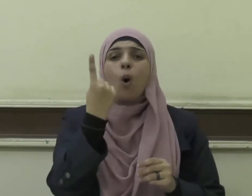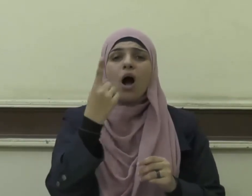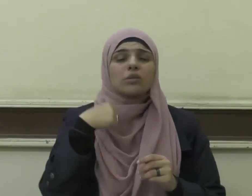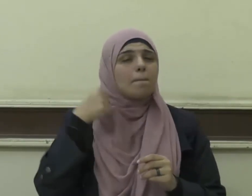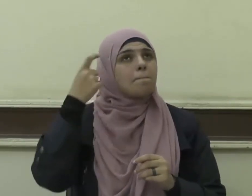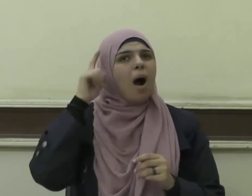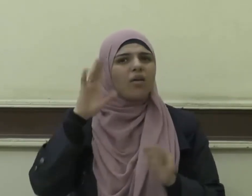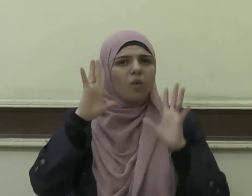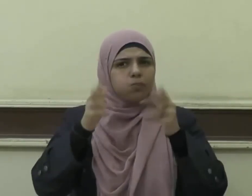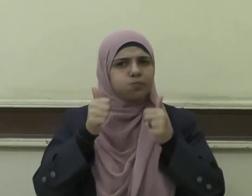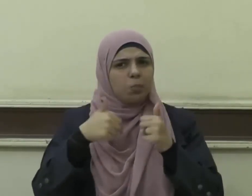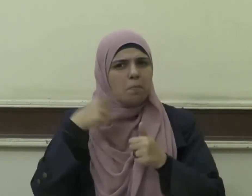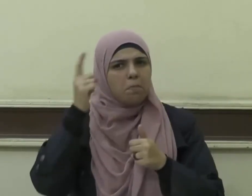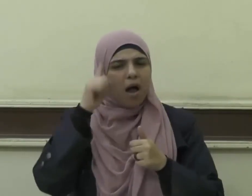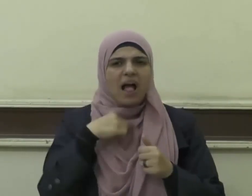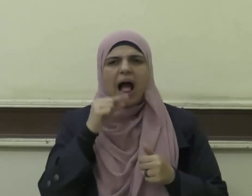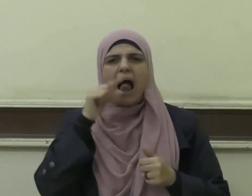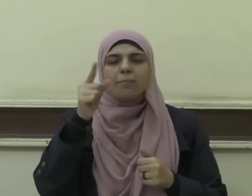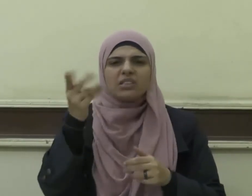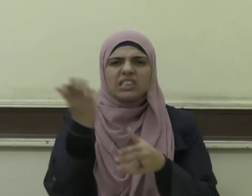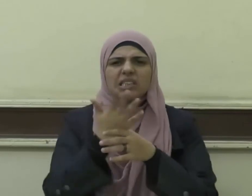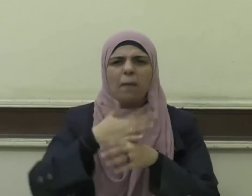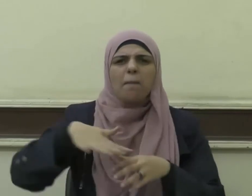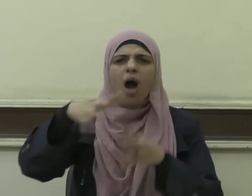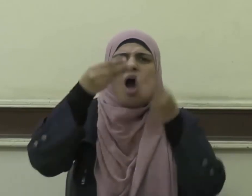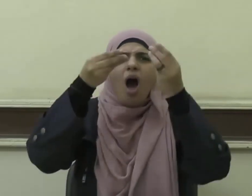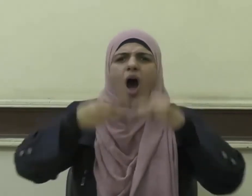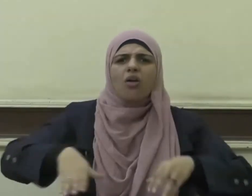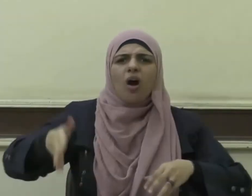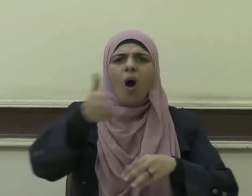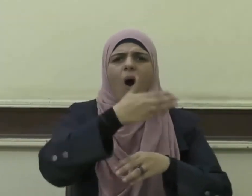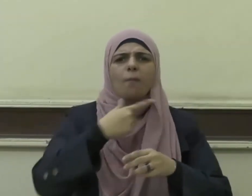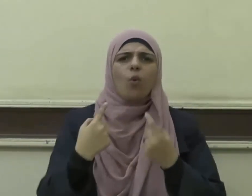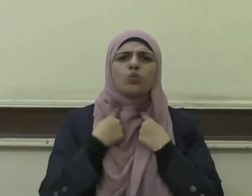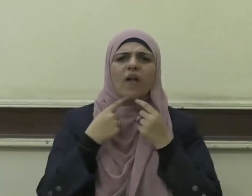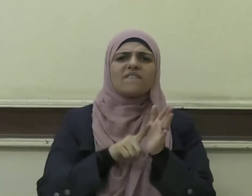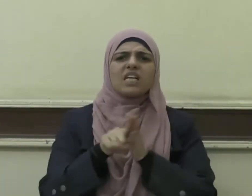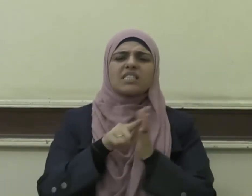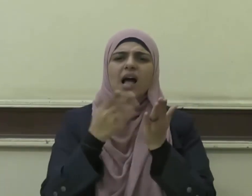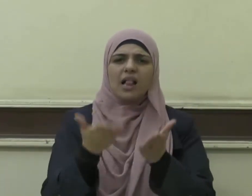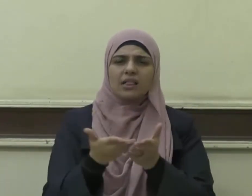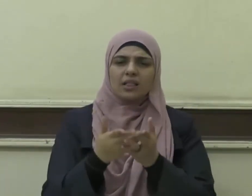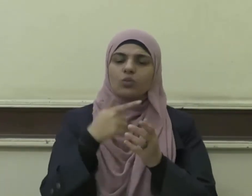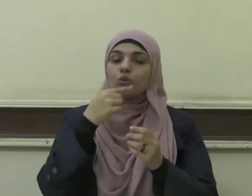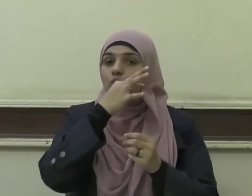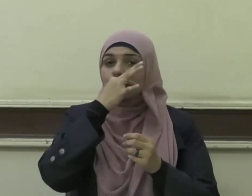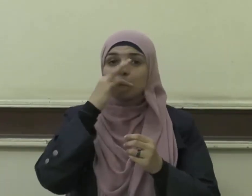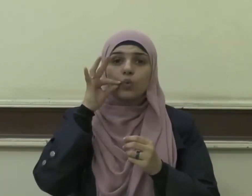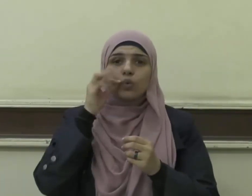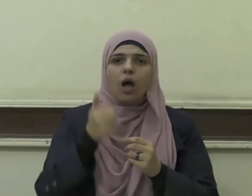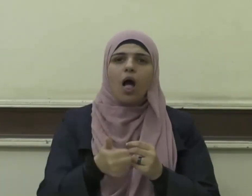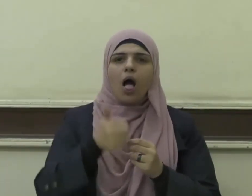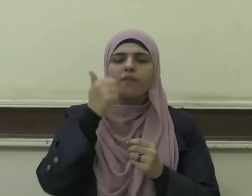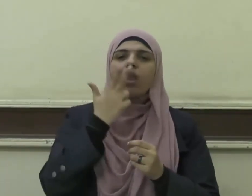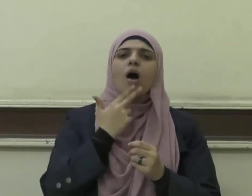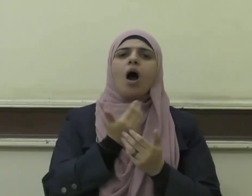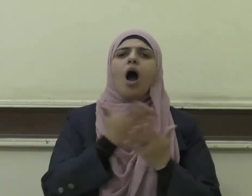علمٍ كانت سببًا في خرابٍ ودمارٍ وفساد فالسكوت خيرٌ من كلامٍ